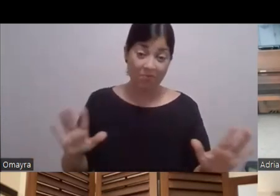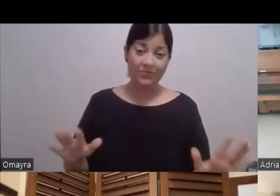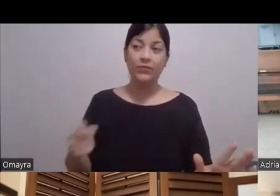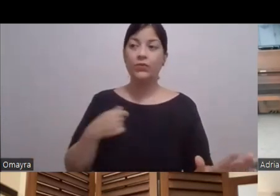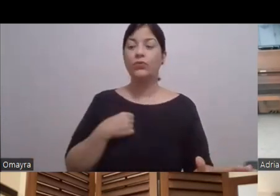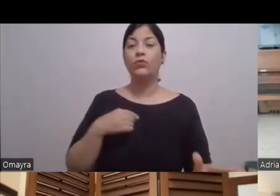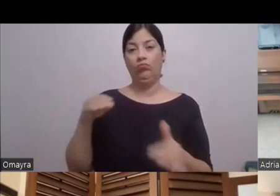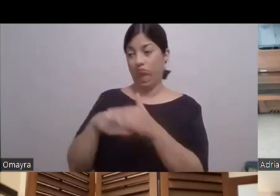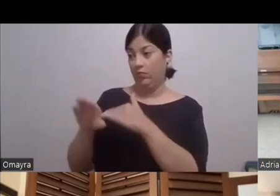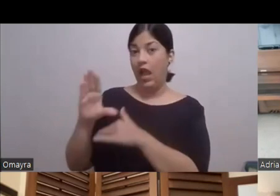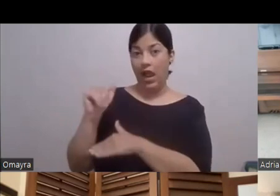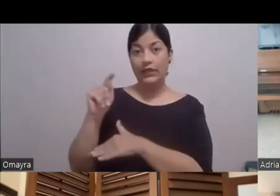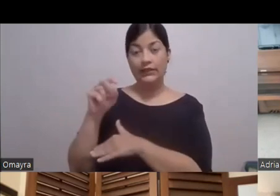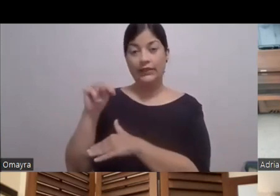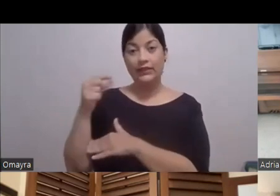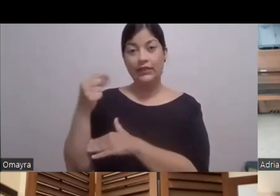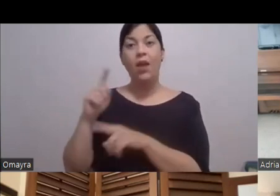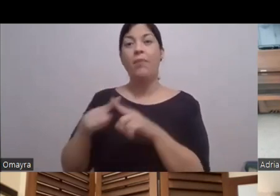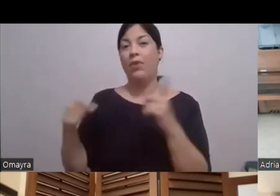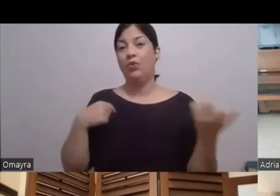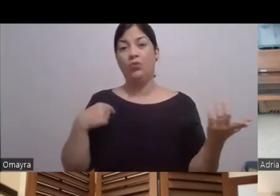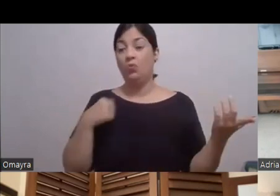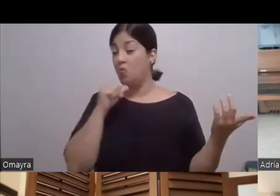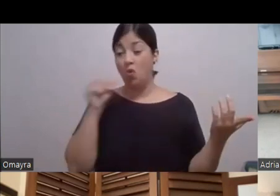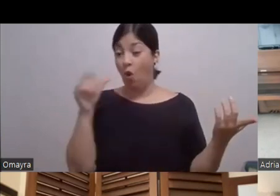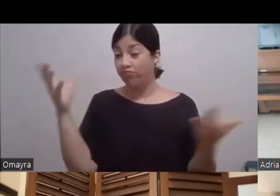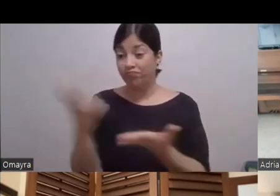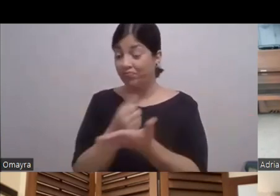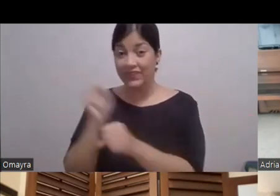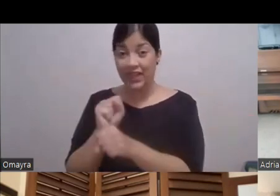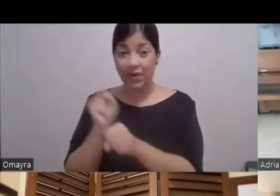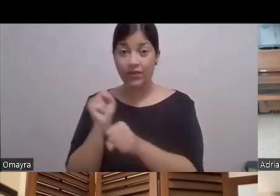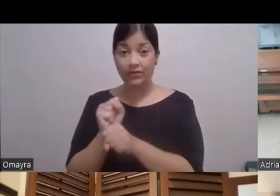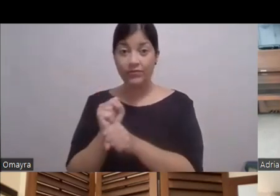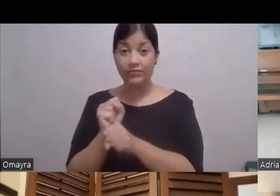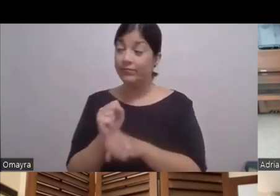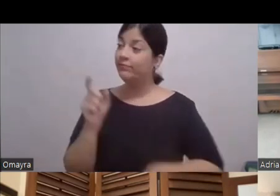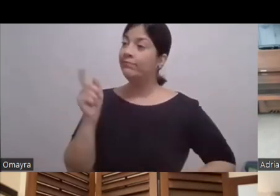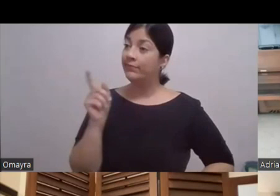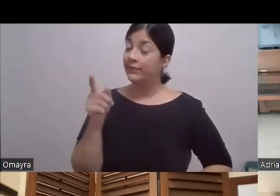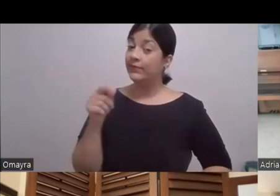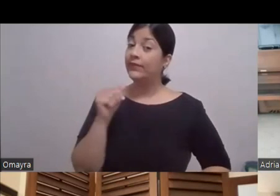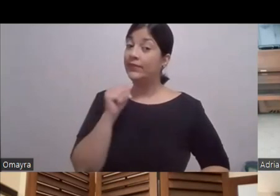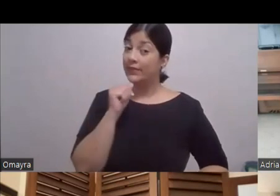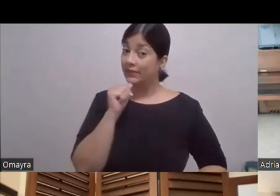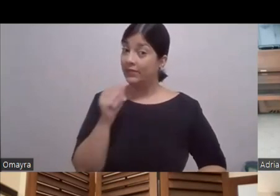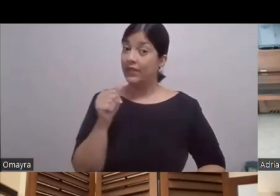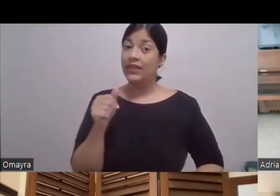casting Pero no sabe del trabajo Y así me dijo Y yo dijo Viste que esto no era Que tú lo habías hecho Y la productora me dijo En ese momento Sí, pero en esta